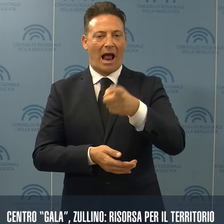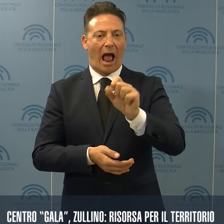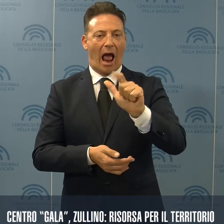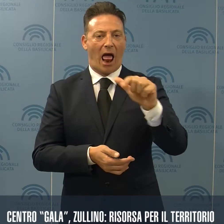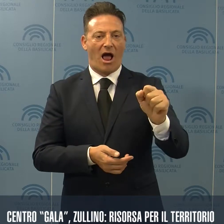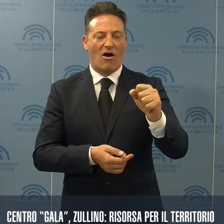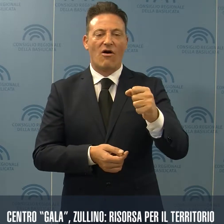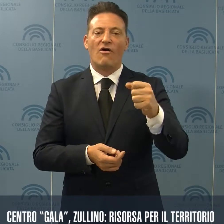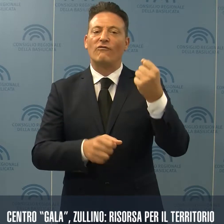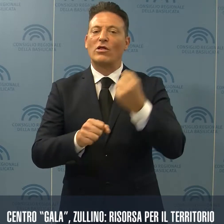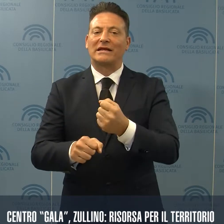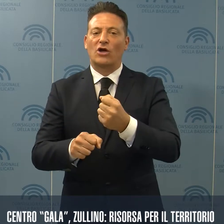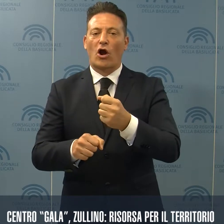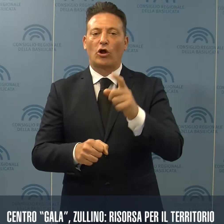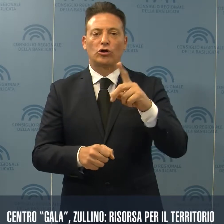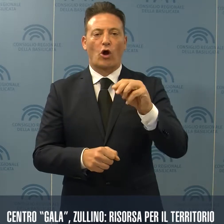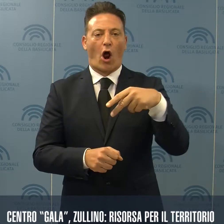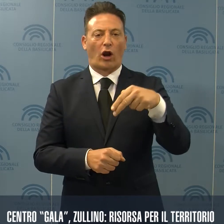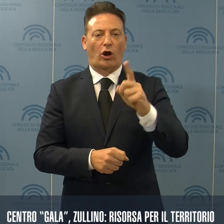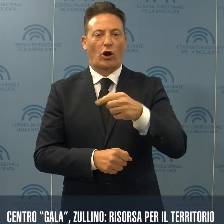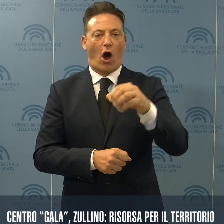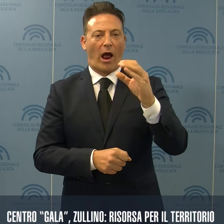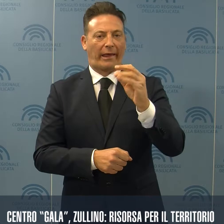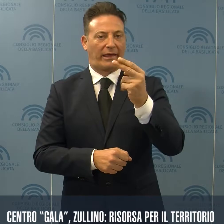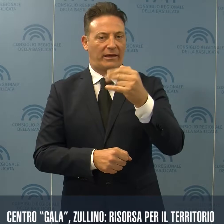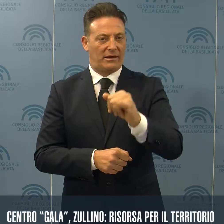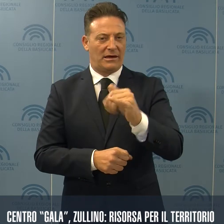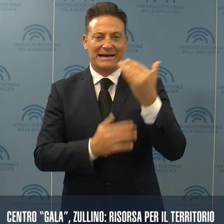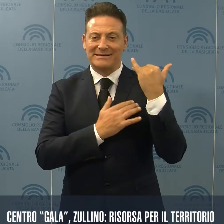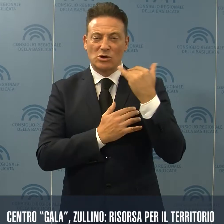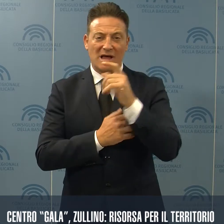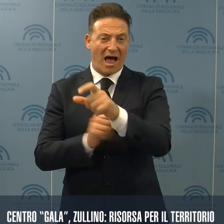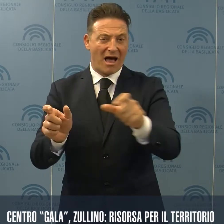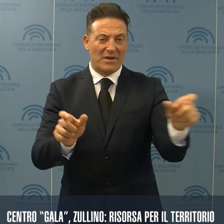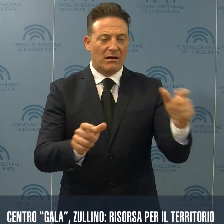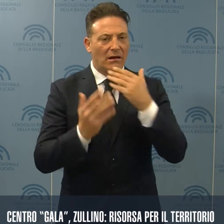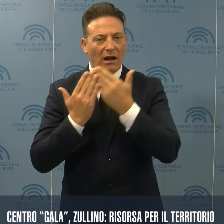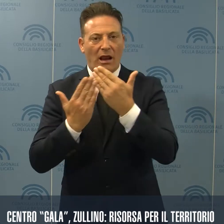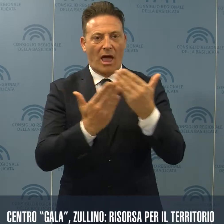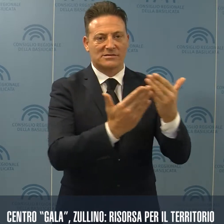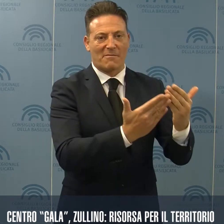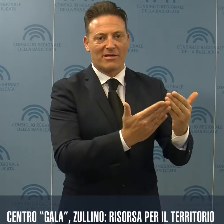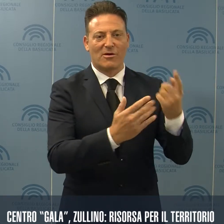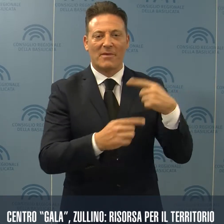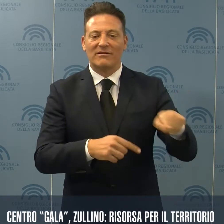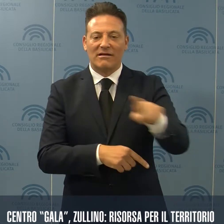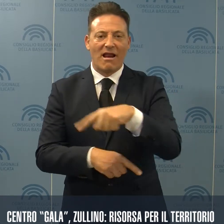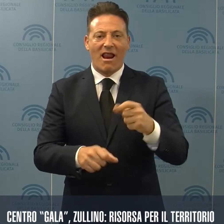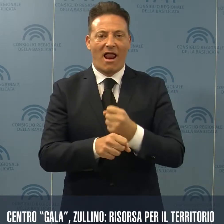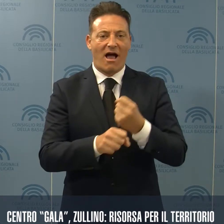Fondazione Don Gnocchi. Ai responsabili parole di ringraziamento per come pongono al centro